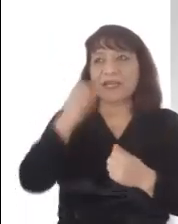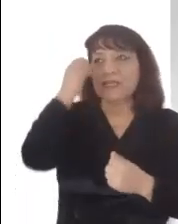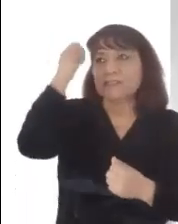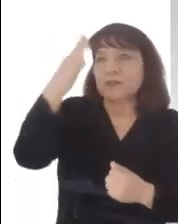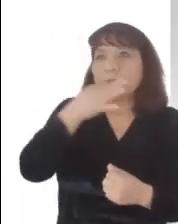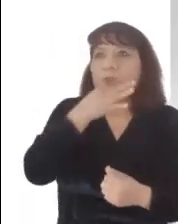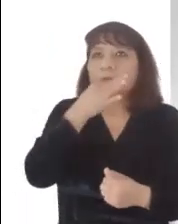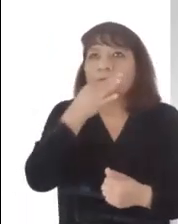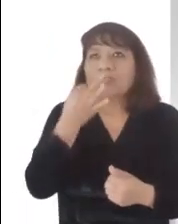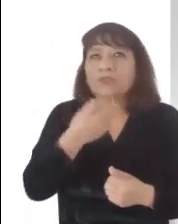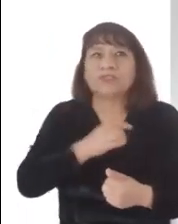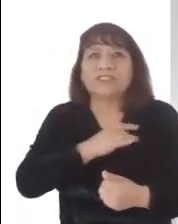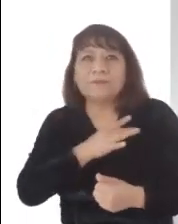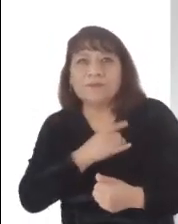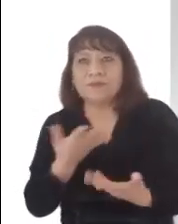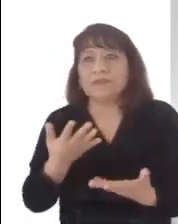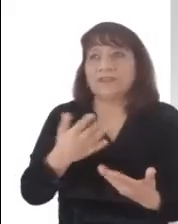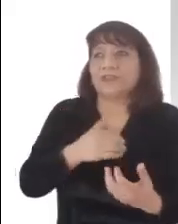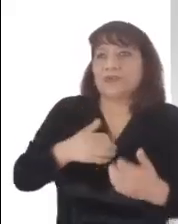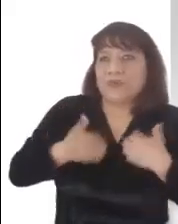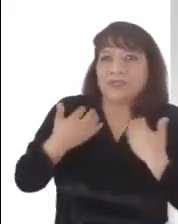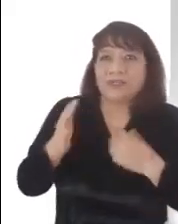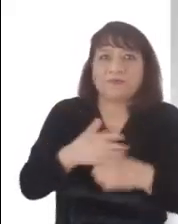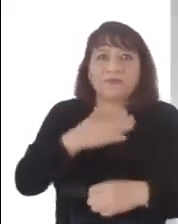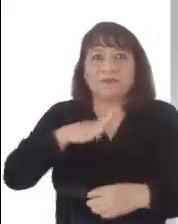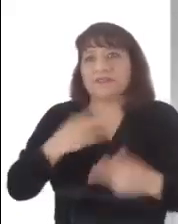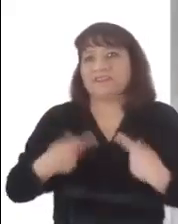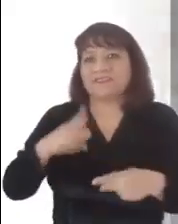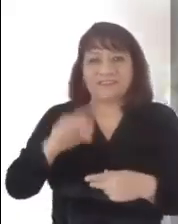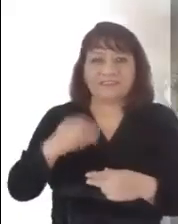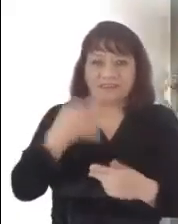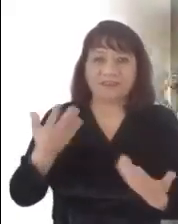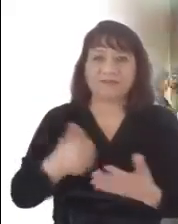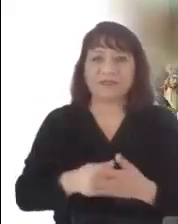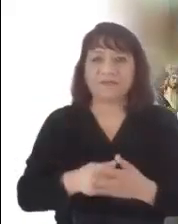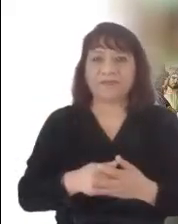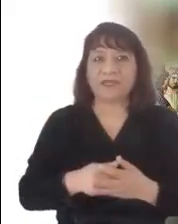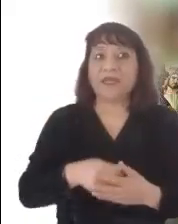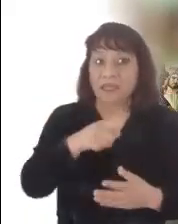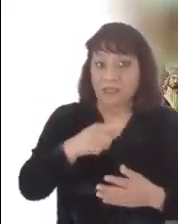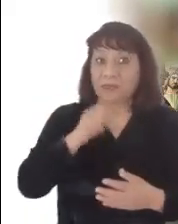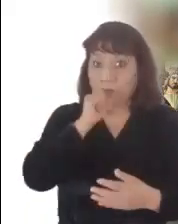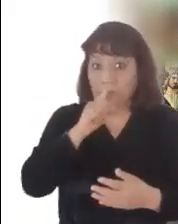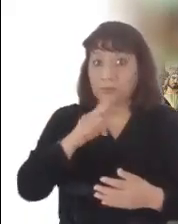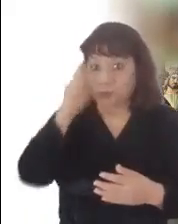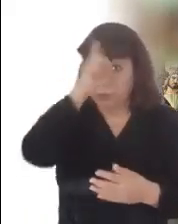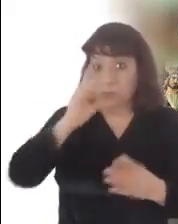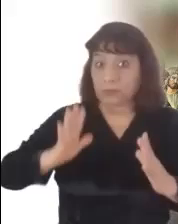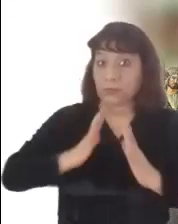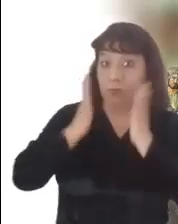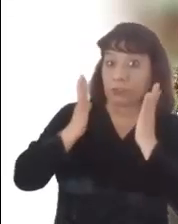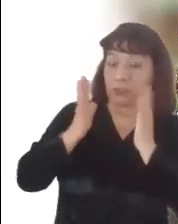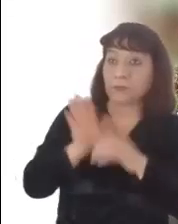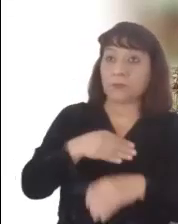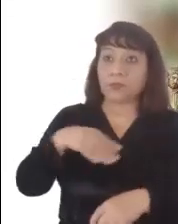quedado los momentos de inseguridad y hasta de coraje porque no los aceptaban. Sorprende su admiración porque